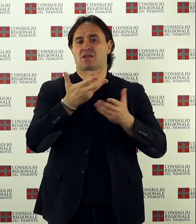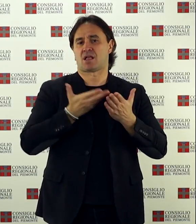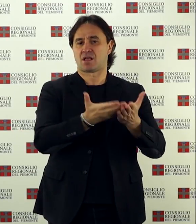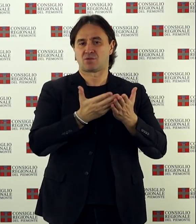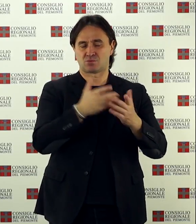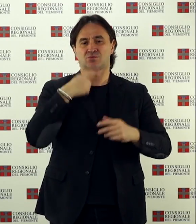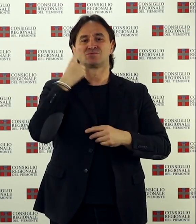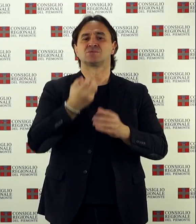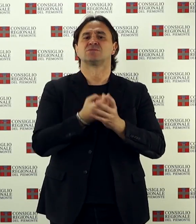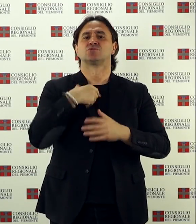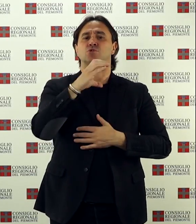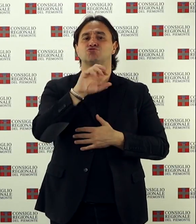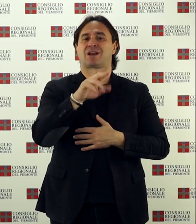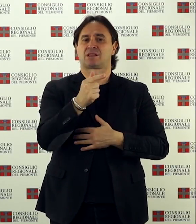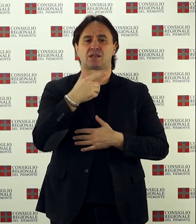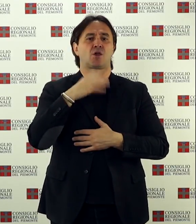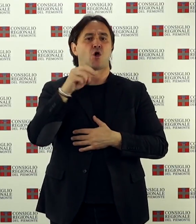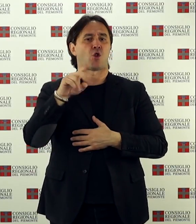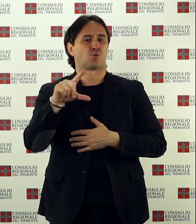Antiusura alla Scialuppa CRT Onlus.